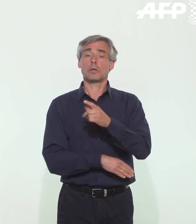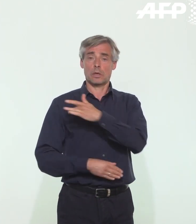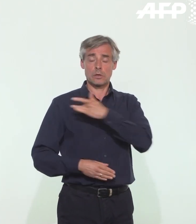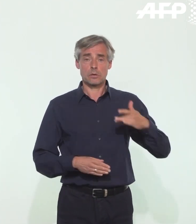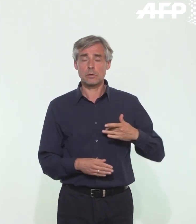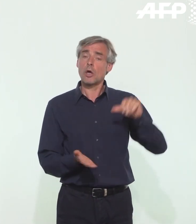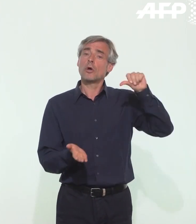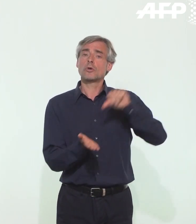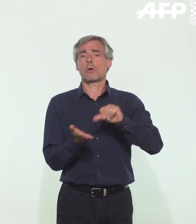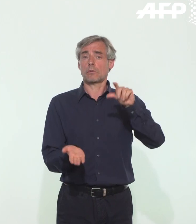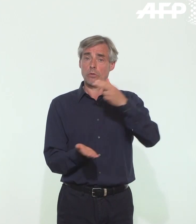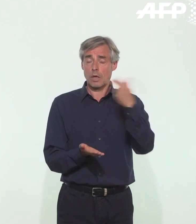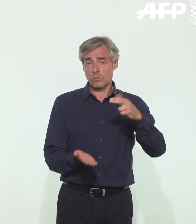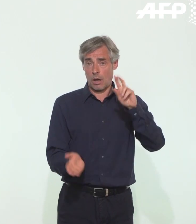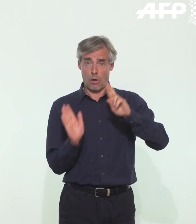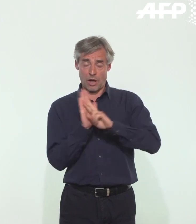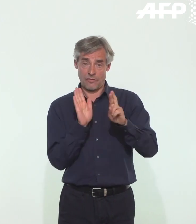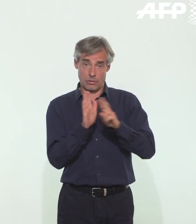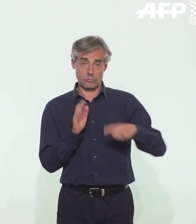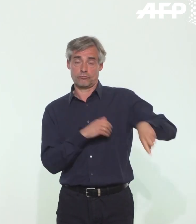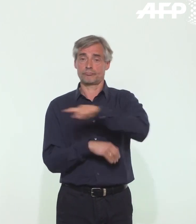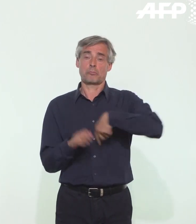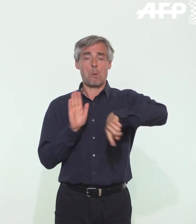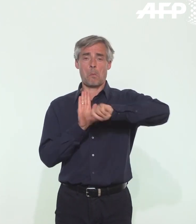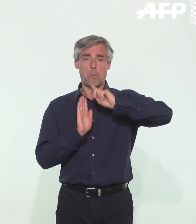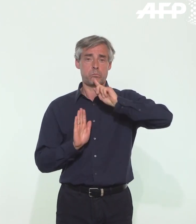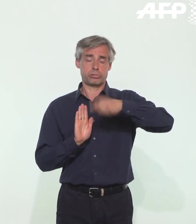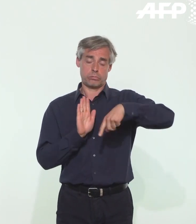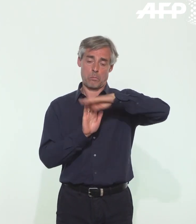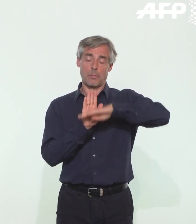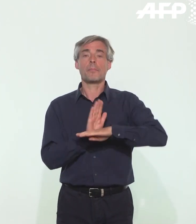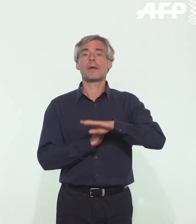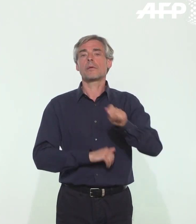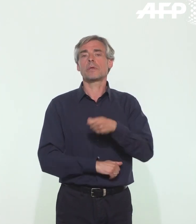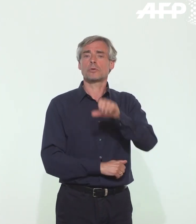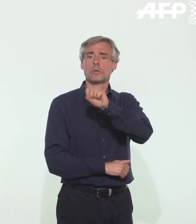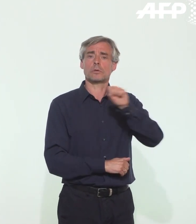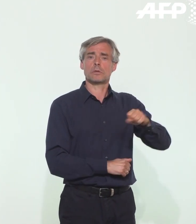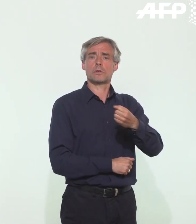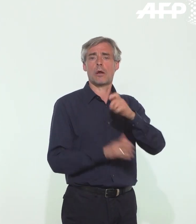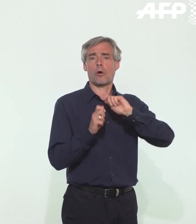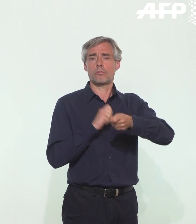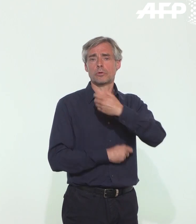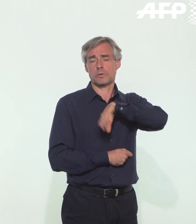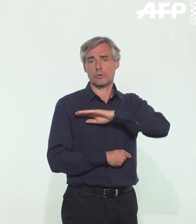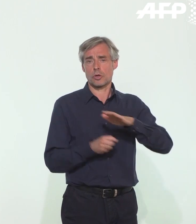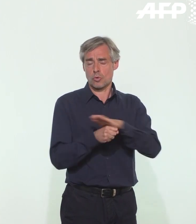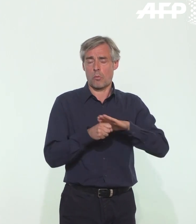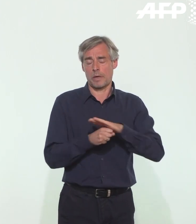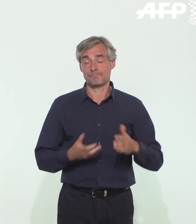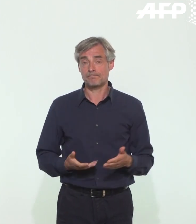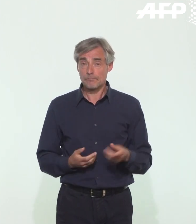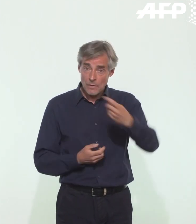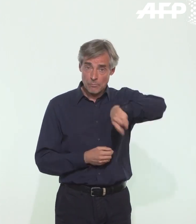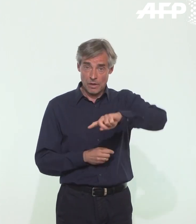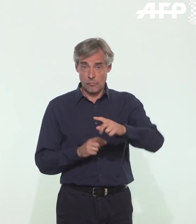Centre national de référence, feront l'objet d'une prescription et d'une prise en charge par la Sécurité sociale. Mais ce qu'il faut retenir